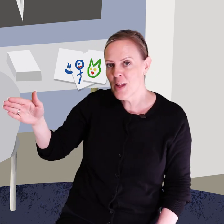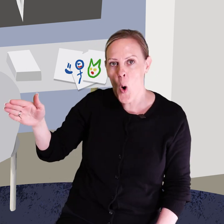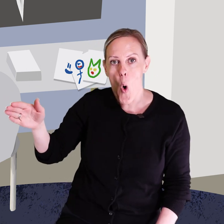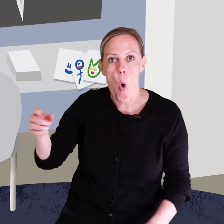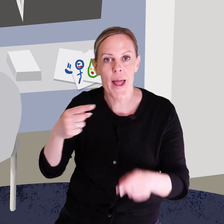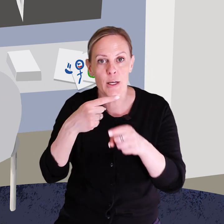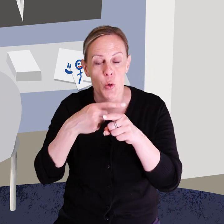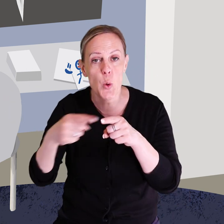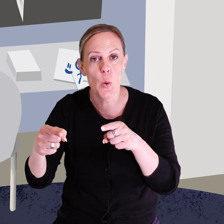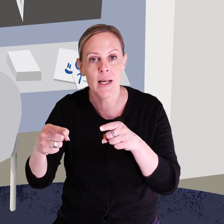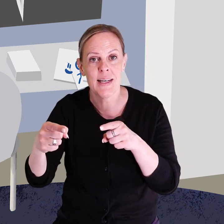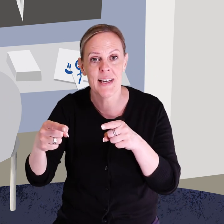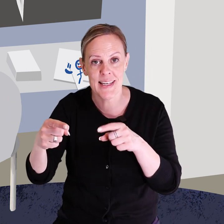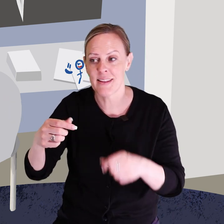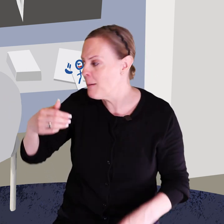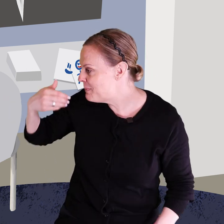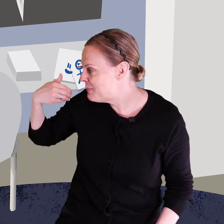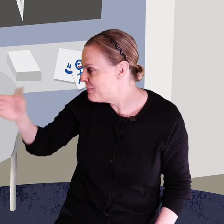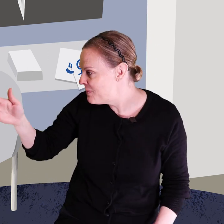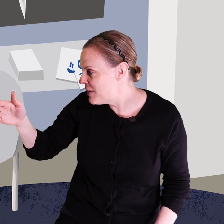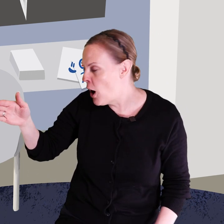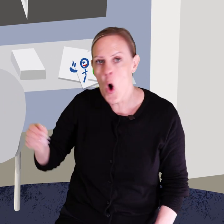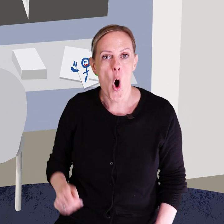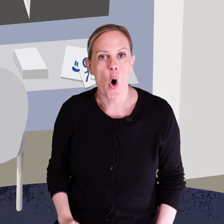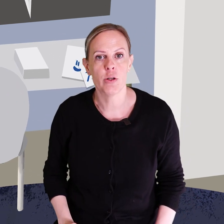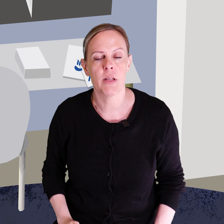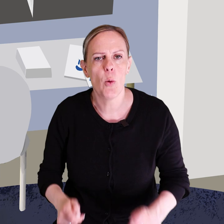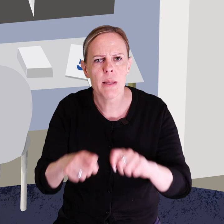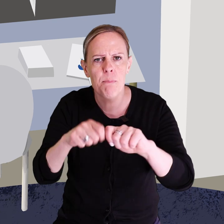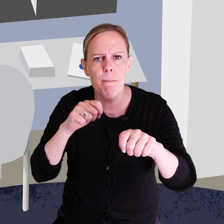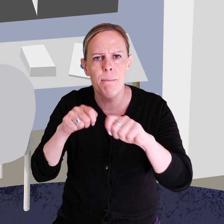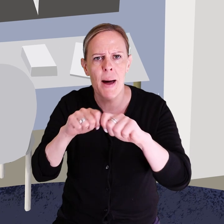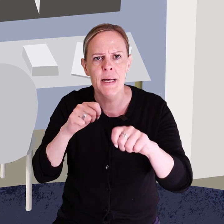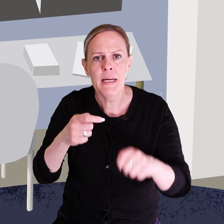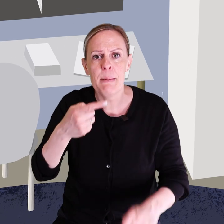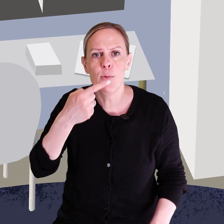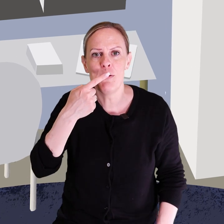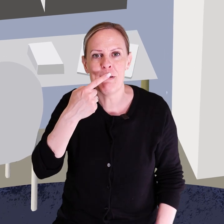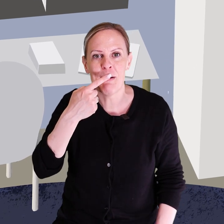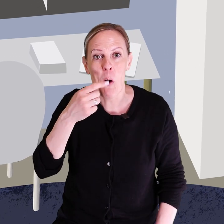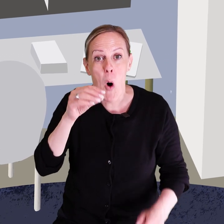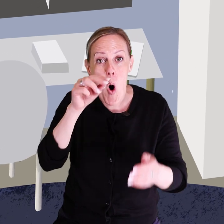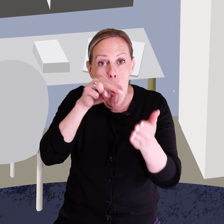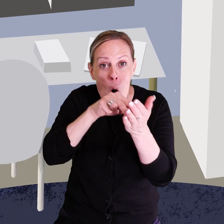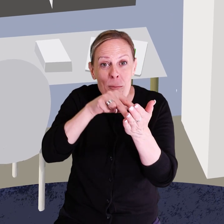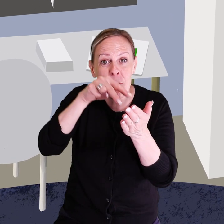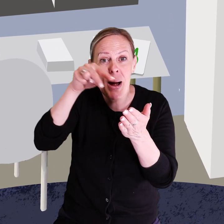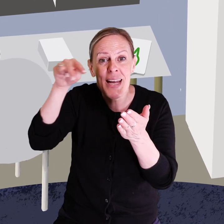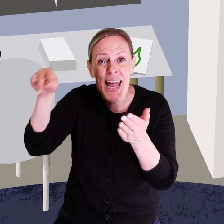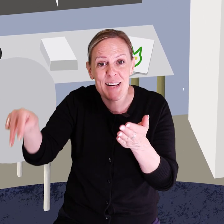Och en gul krita. Och så tar hon ett papper i munnen och hoppar ner.